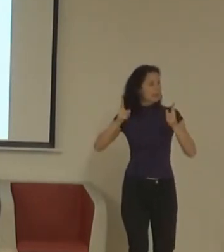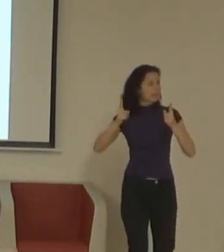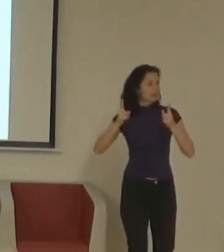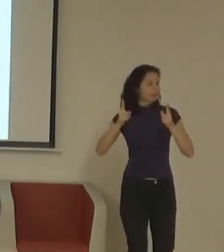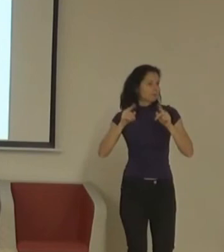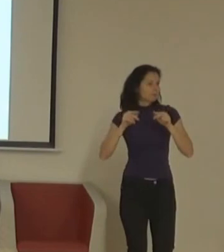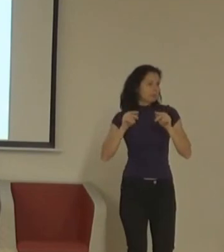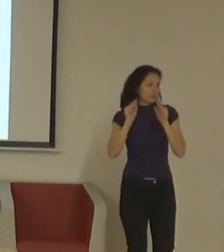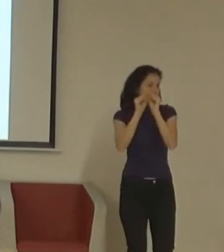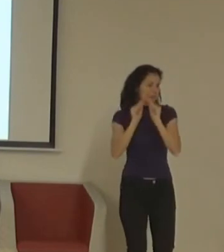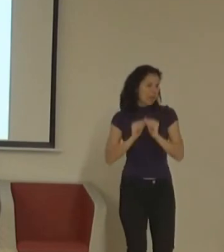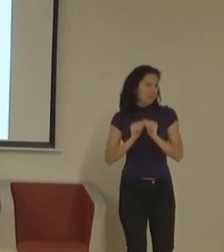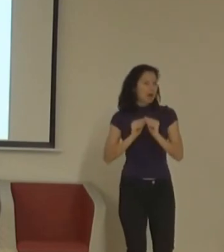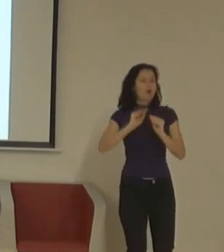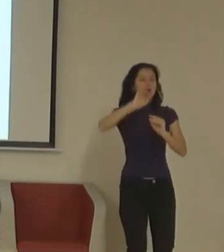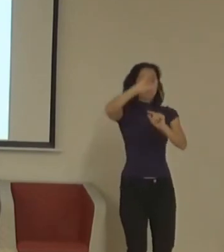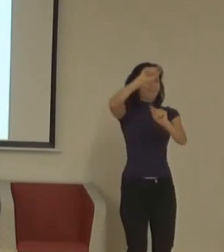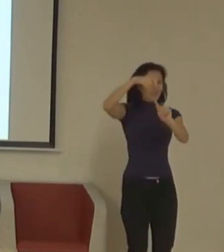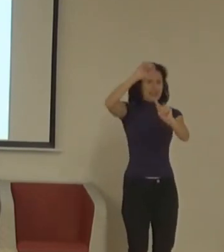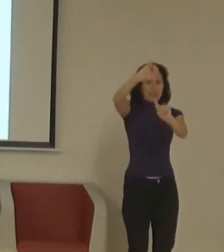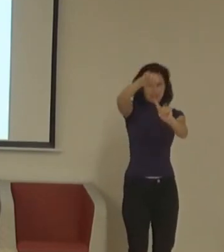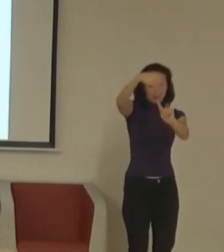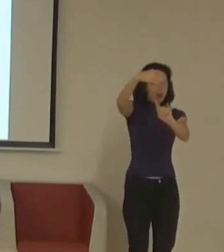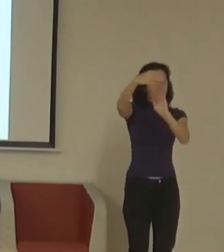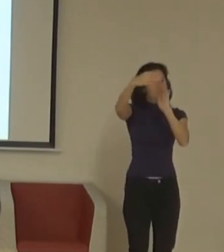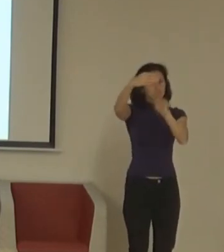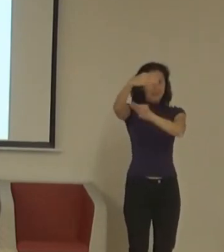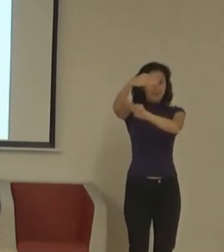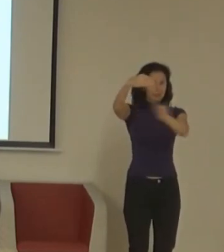které je mnohem přístupnější, něčem mnohem rovnoprávnější.